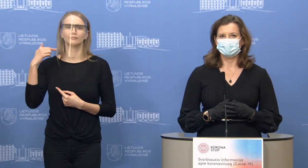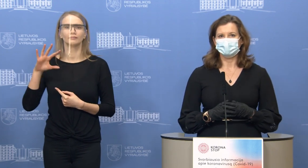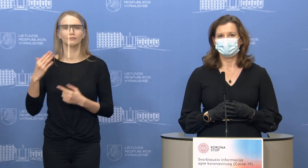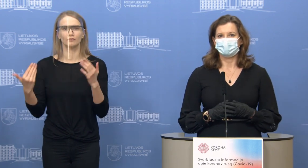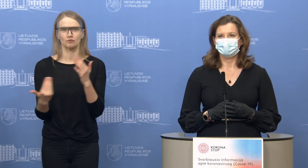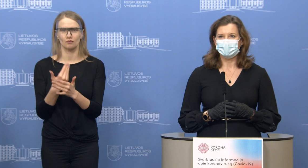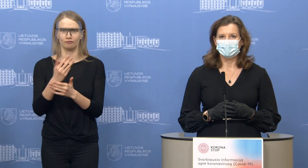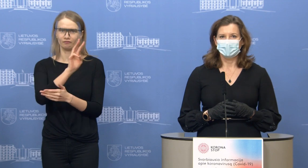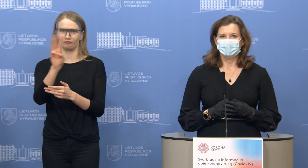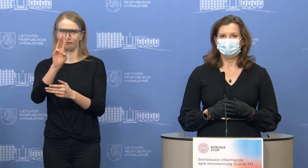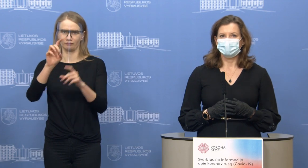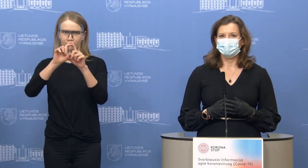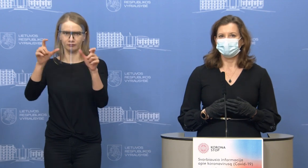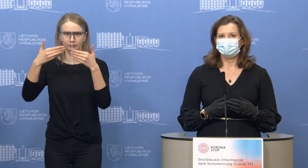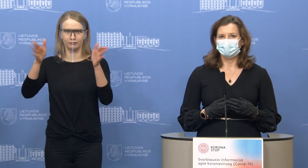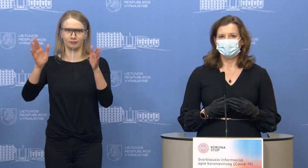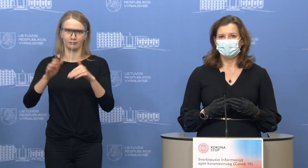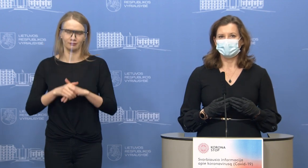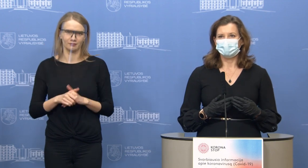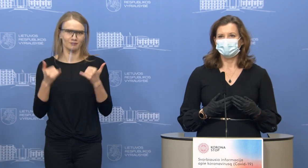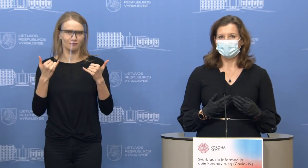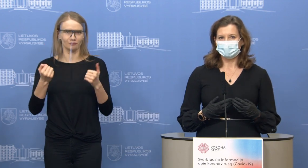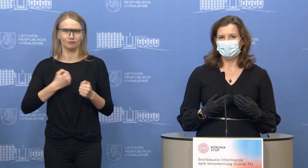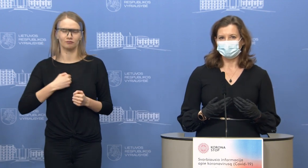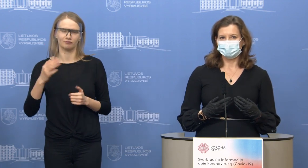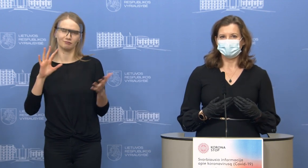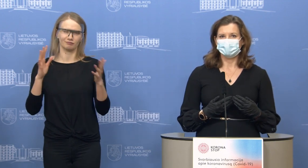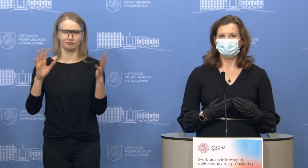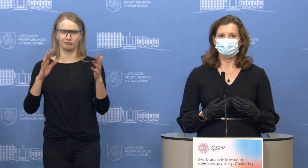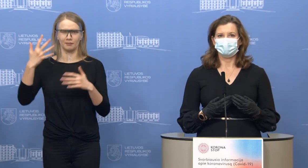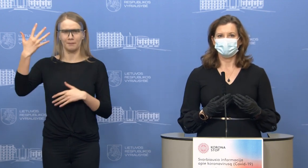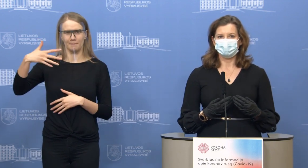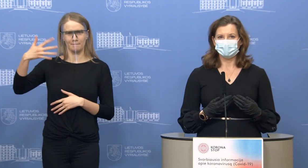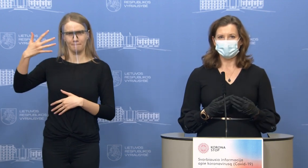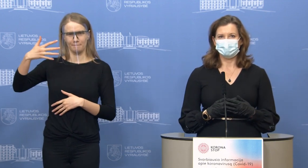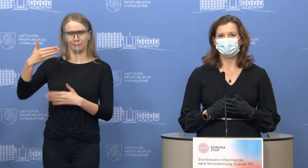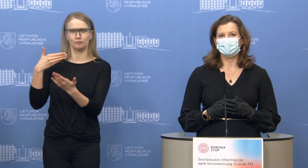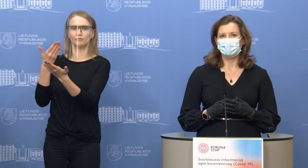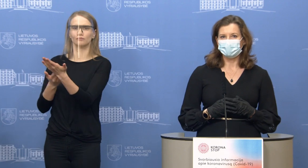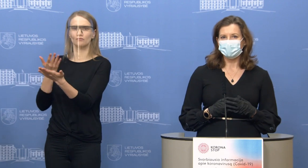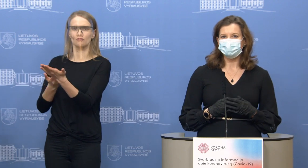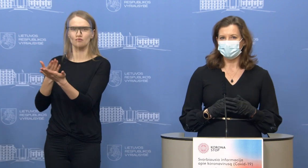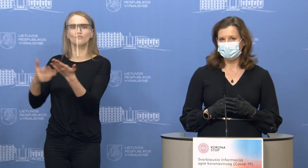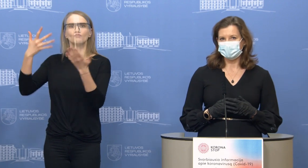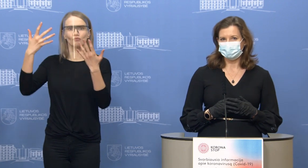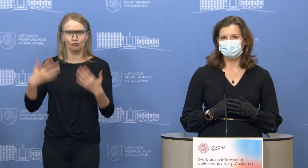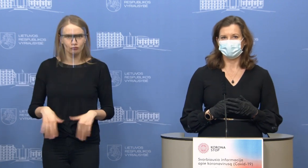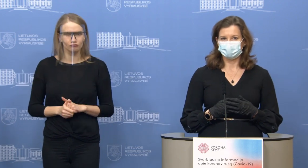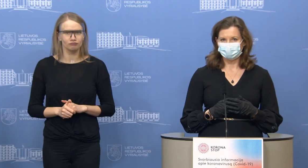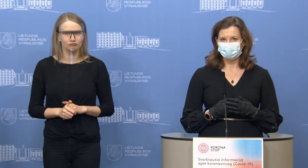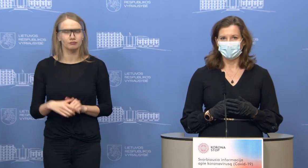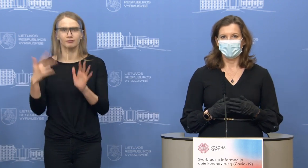elektroninės parduotuvės. Ir dabar jau turime net apie 50 įvykusių konsultacijų ir apie 80